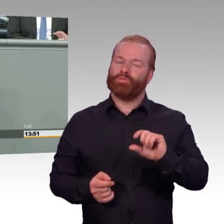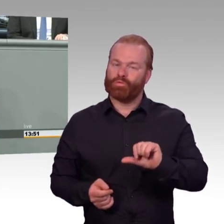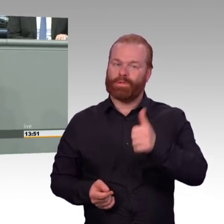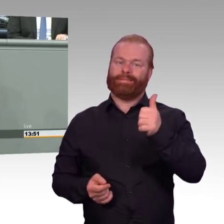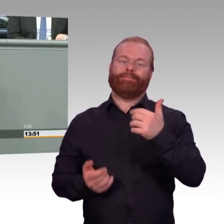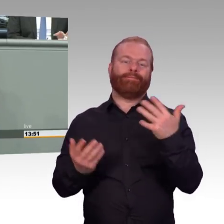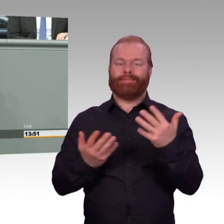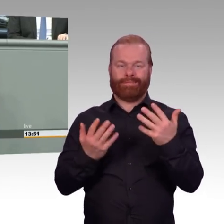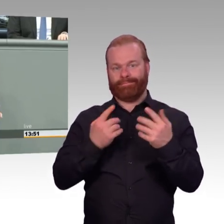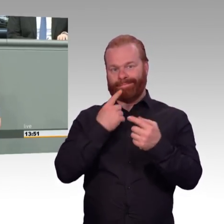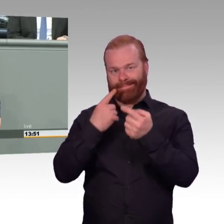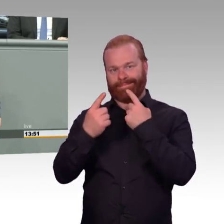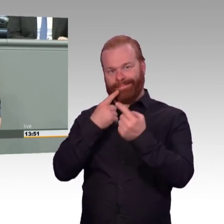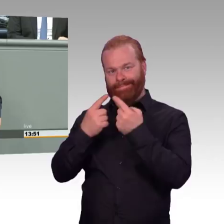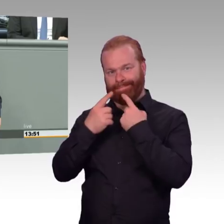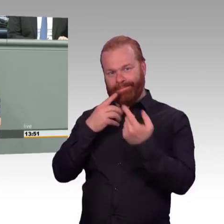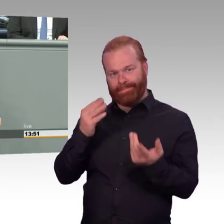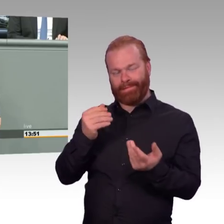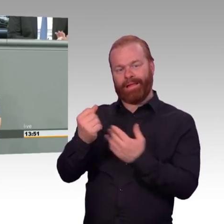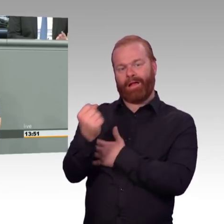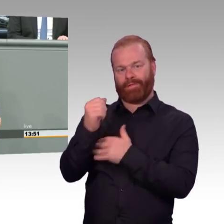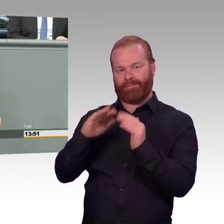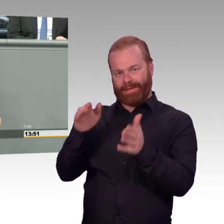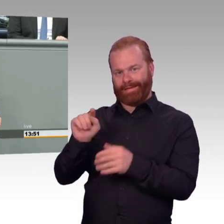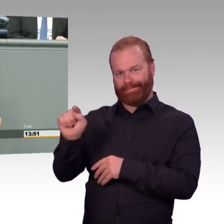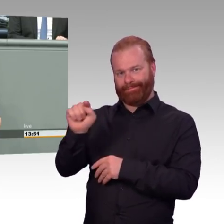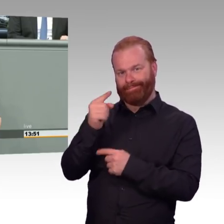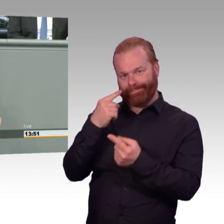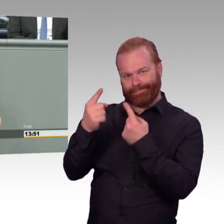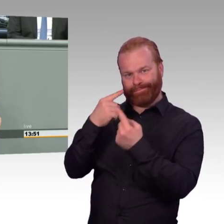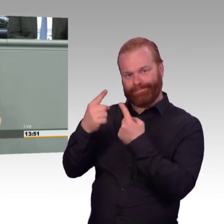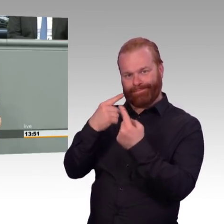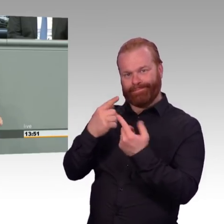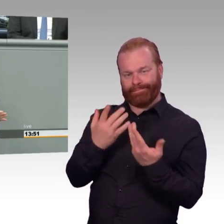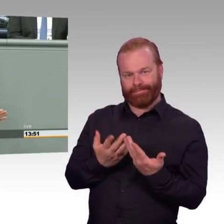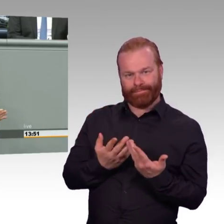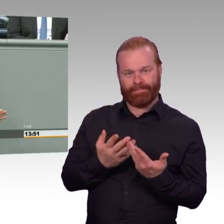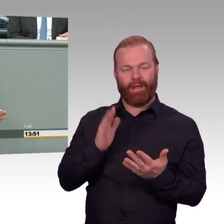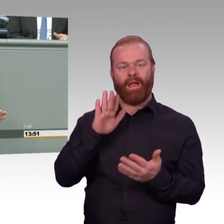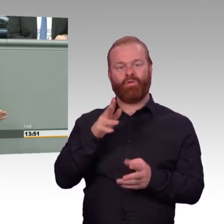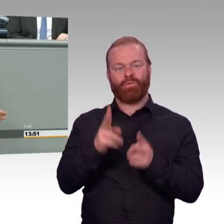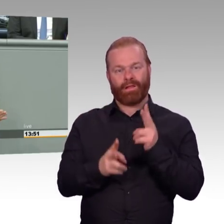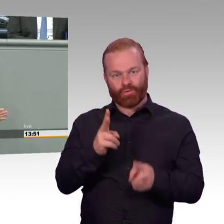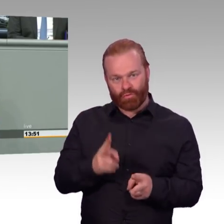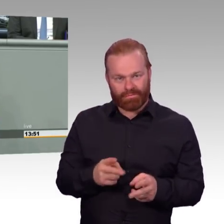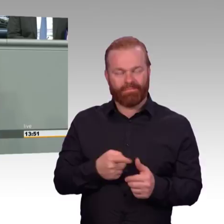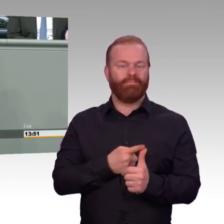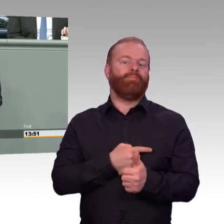leisten, aber eben auch nicht mehr. Es geht schließlich auch hier um das Geld des Steuerzahlers. Auch Ausschreibungen, um die